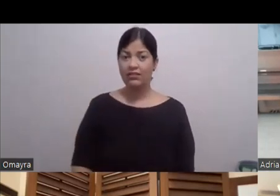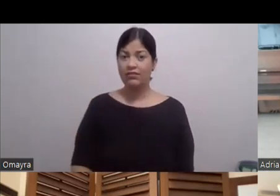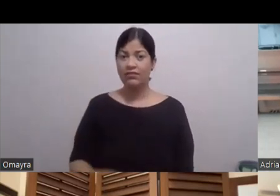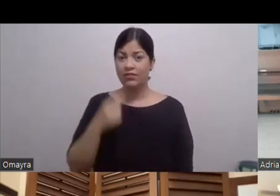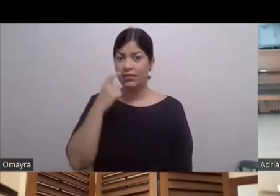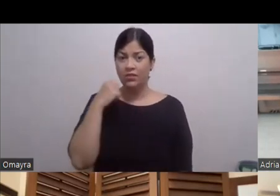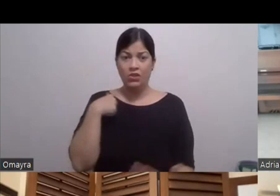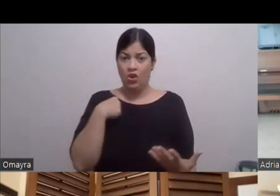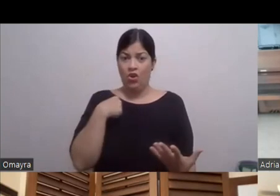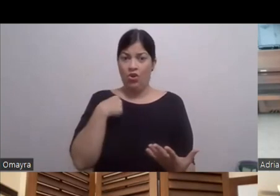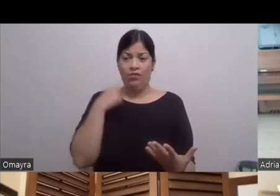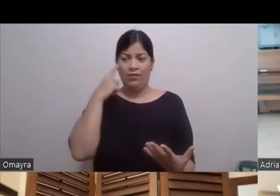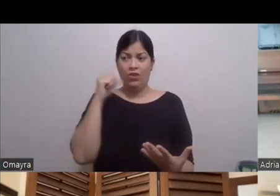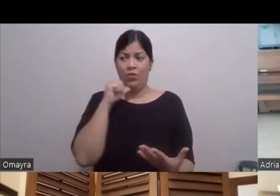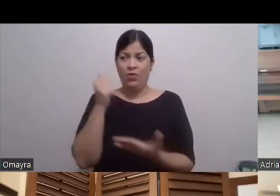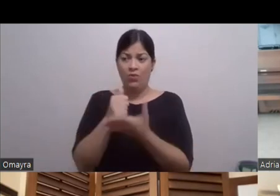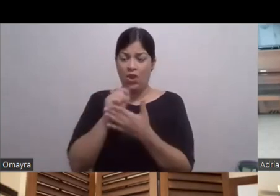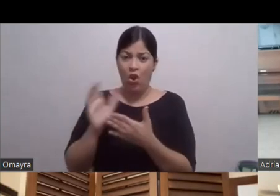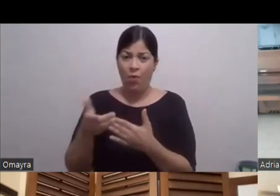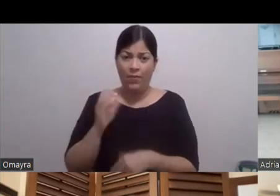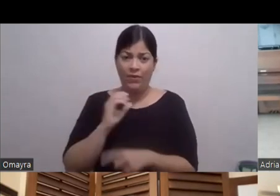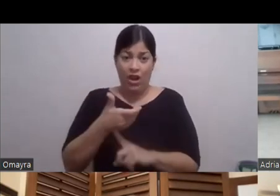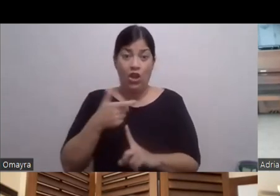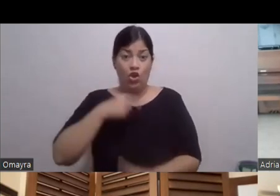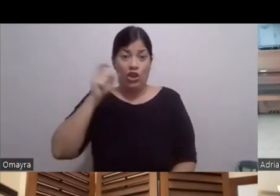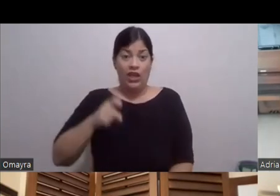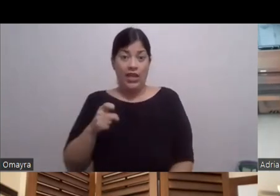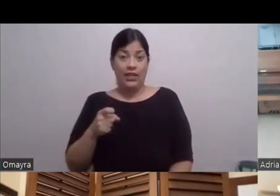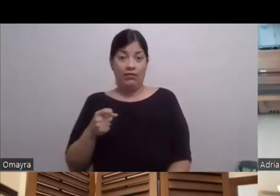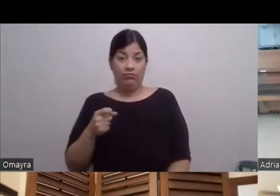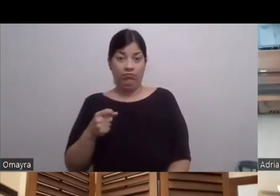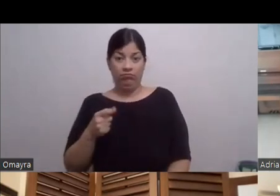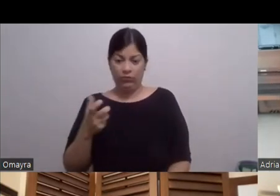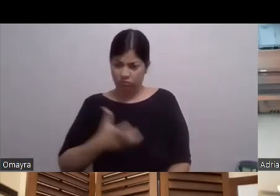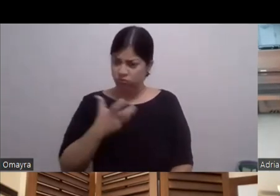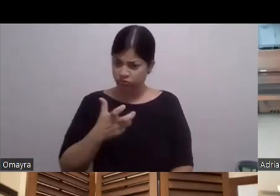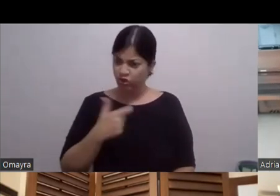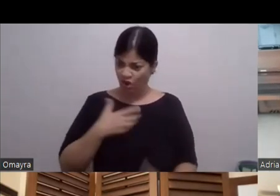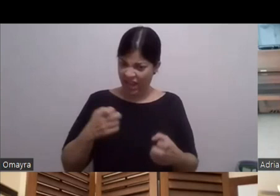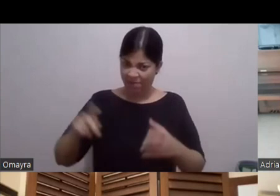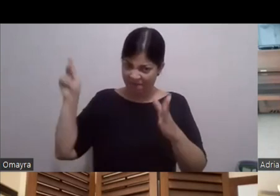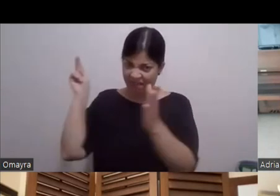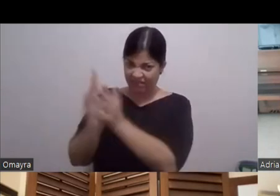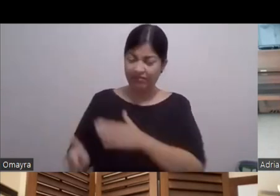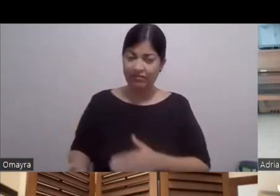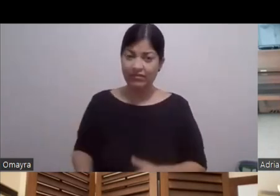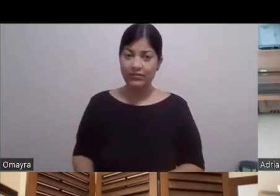personaje Lo molesto Que yo tenía que estar Porque yo no quería matar Al tipo Y con ese un corte Y le dije ¿Dónde sacaste este tipo?